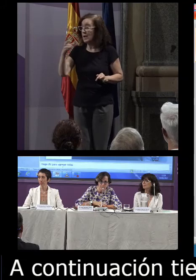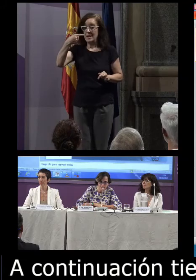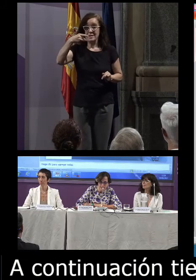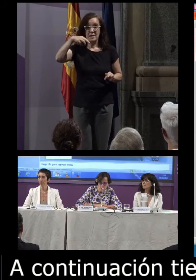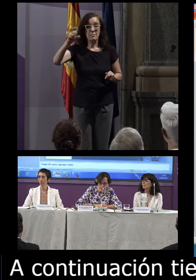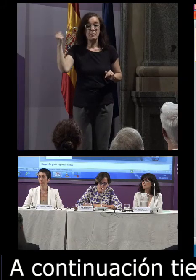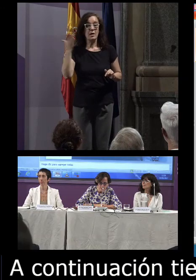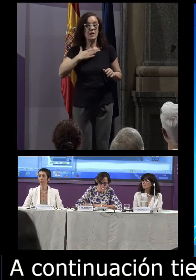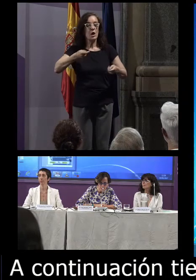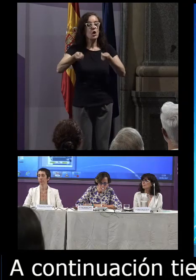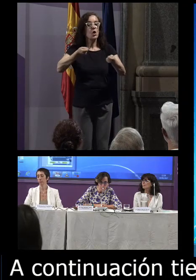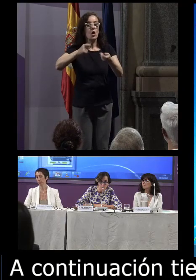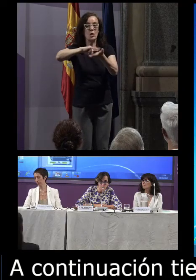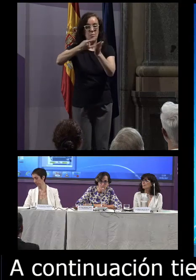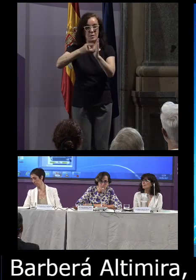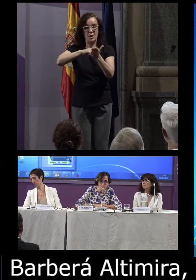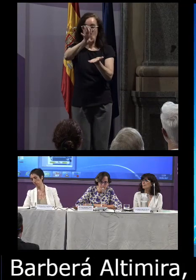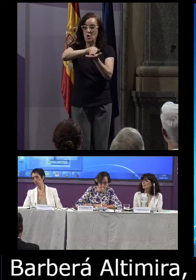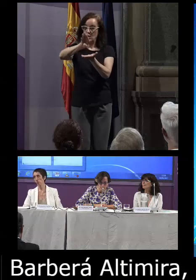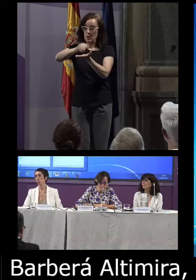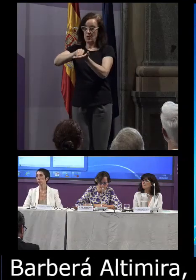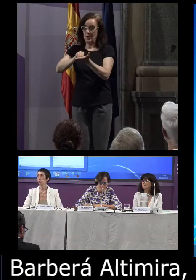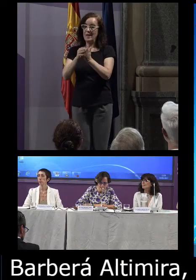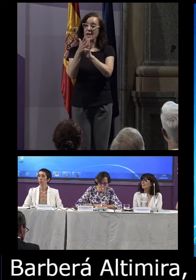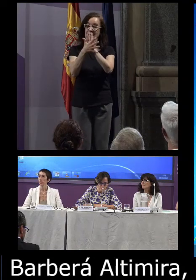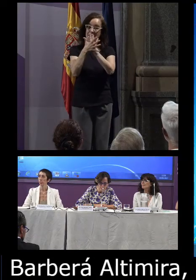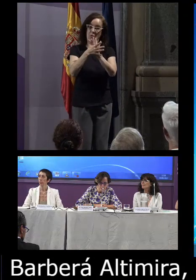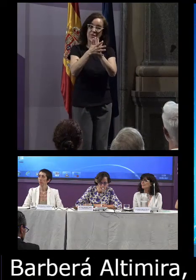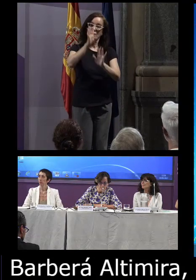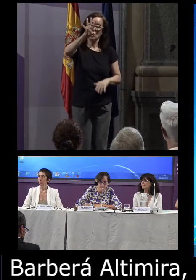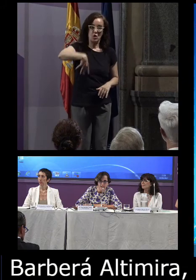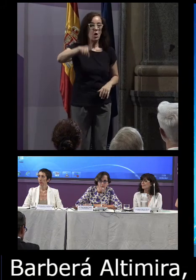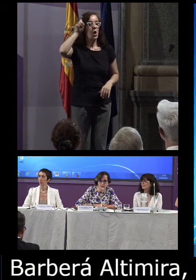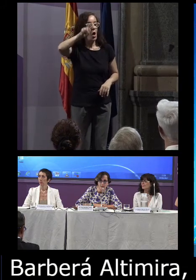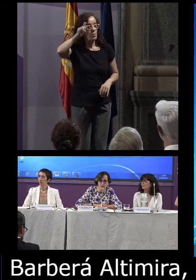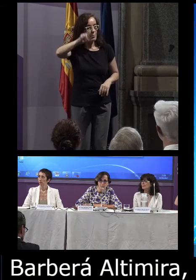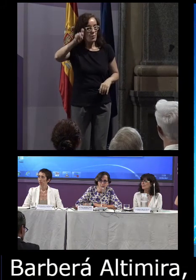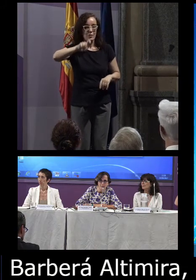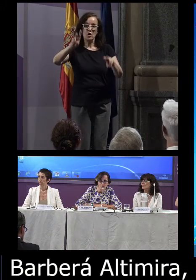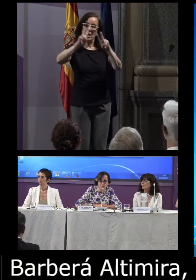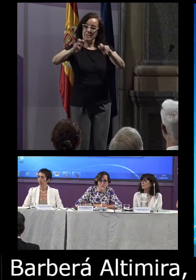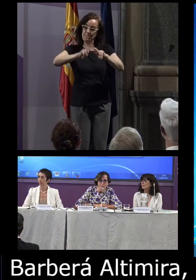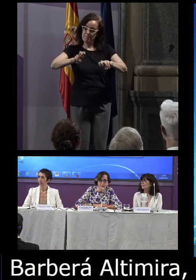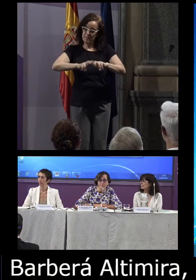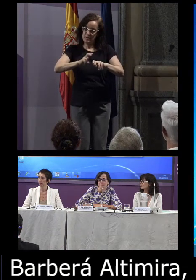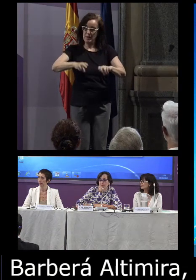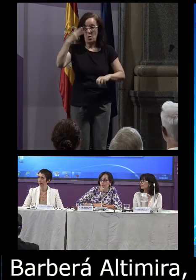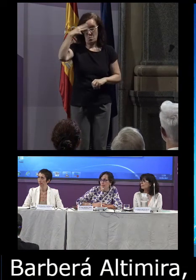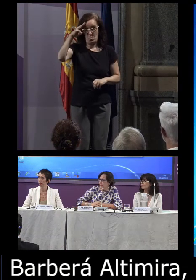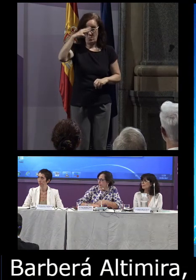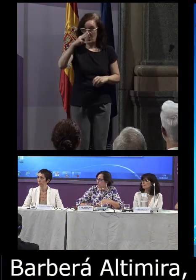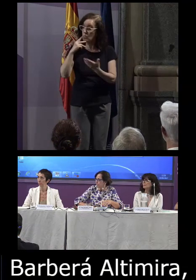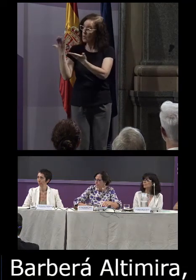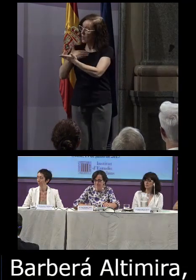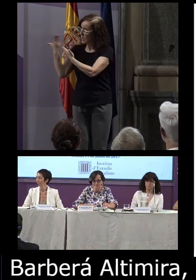anteriormente es la coordinadora del proyecto del corpus de lengua de signos catalana profesora e investigadora de la Universidad Pompeu Fabra cuando